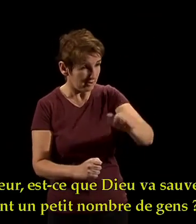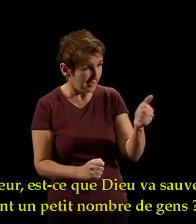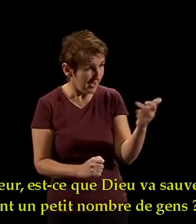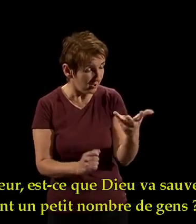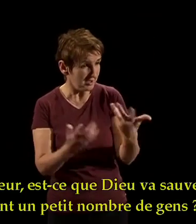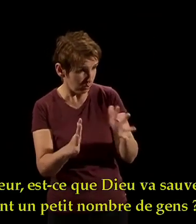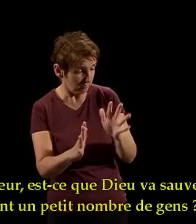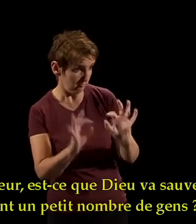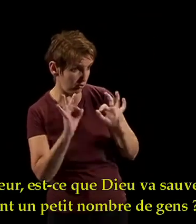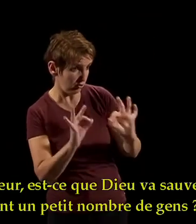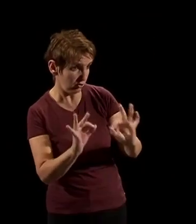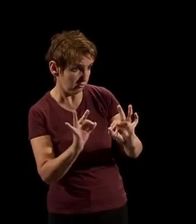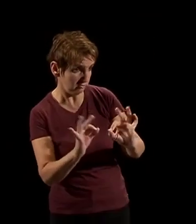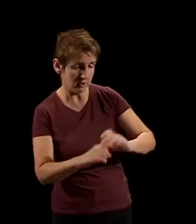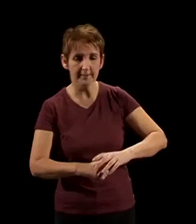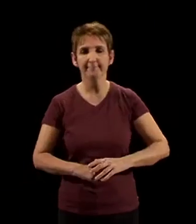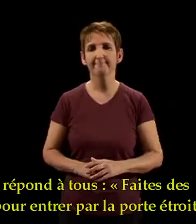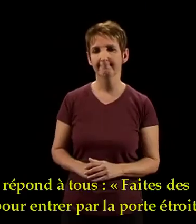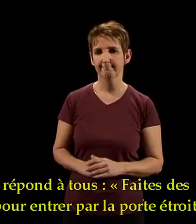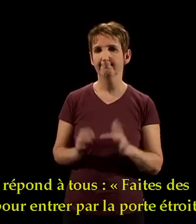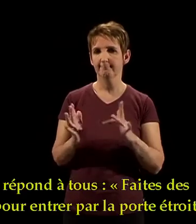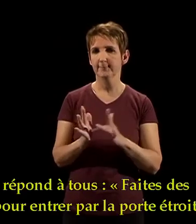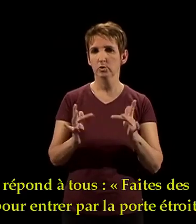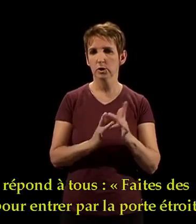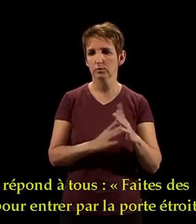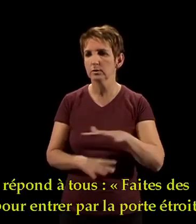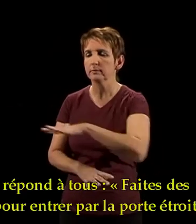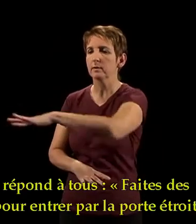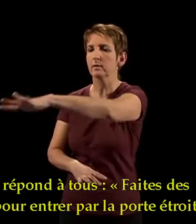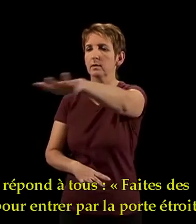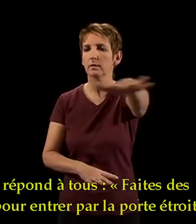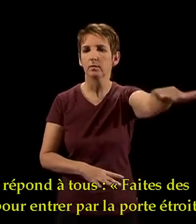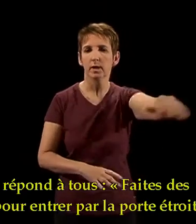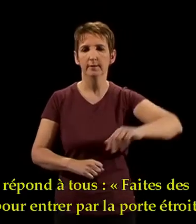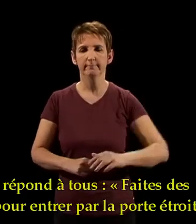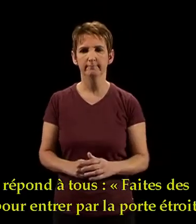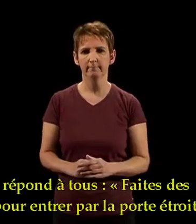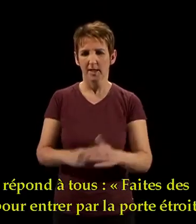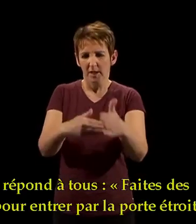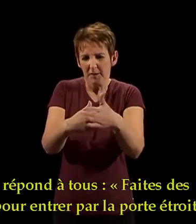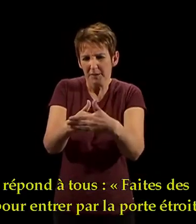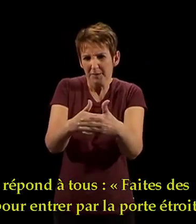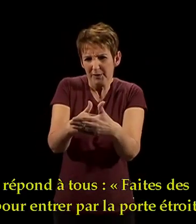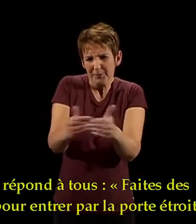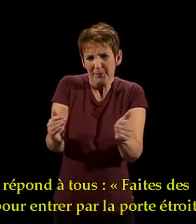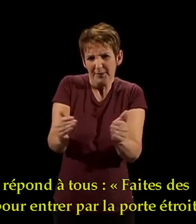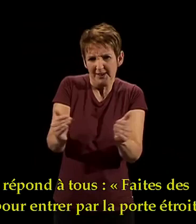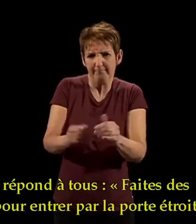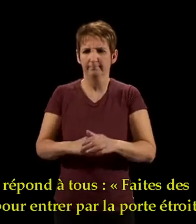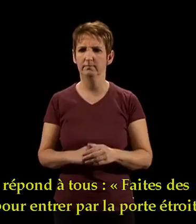sauver salement un petit nombre de gens ? » Jésus répond à tous « Faites des efforts pour entrer par la